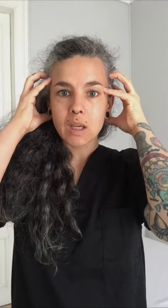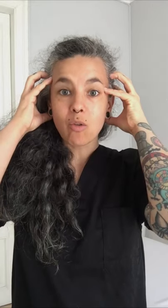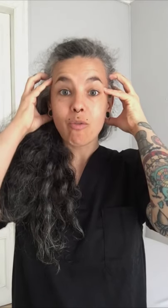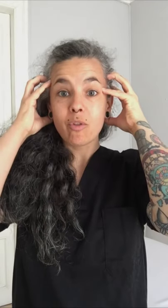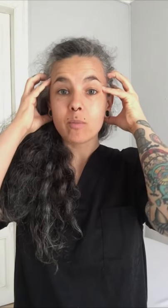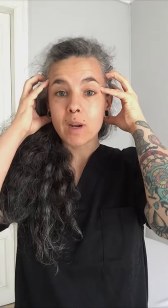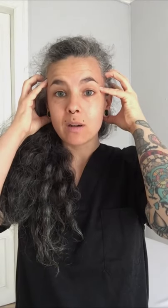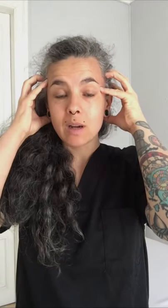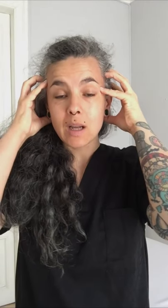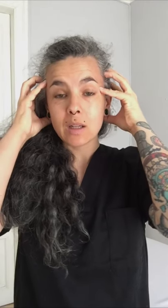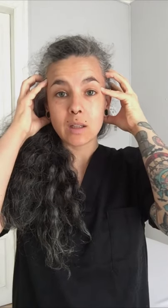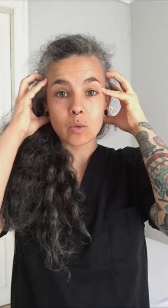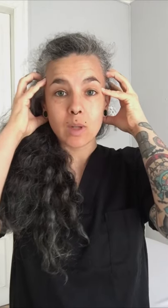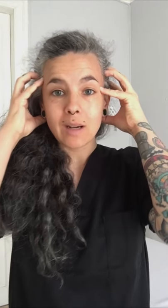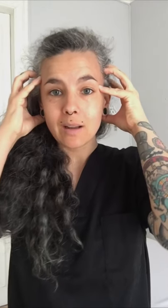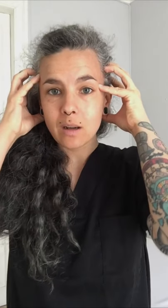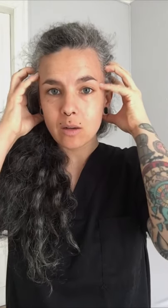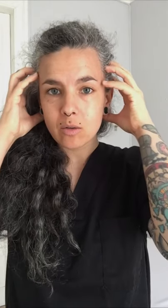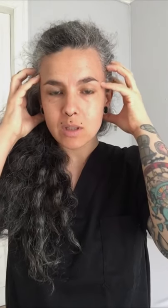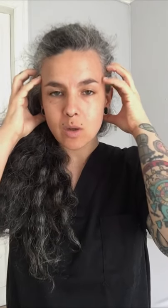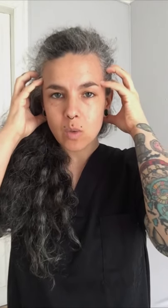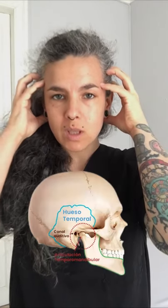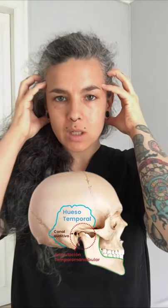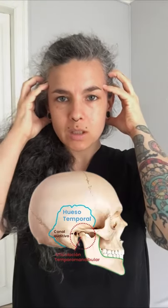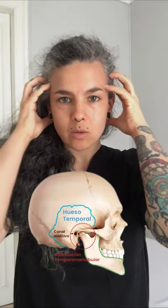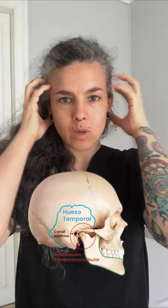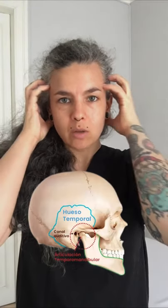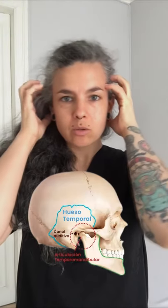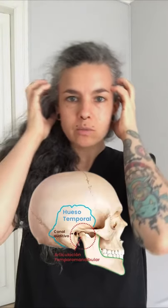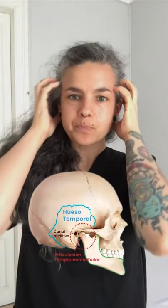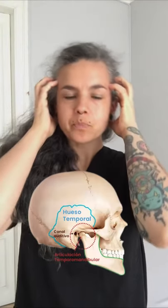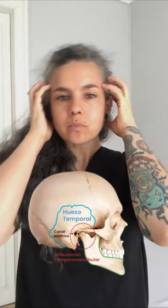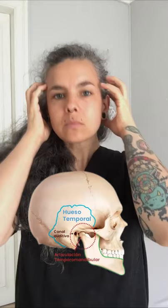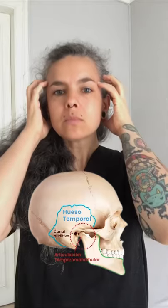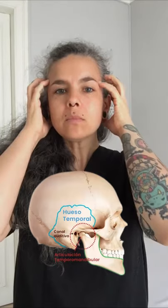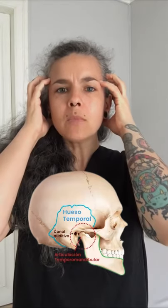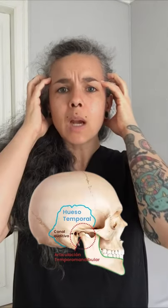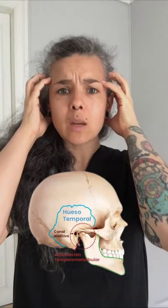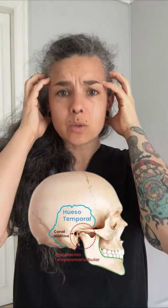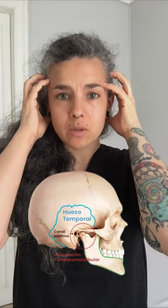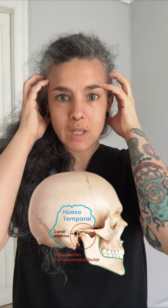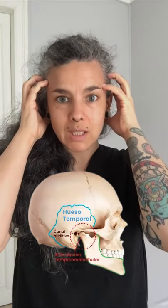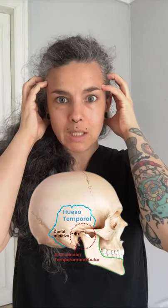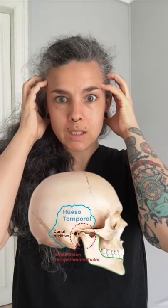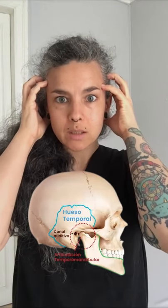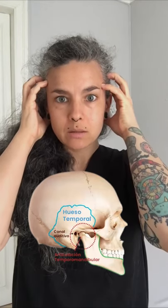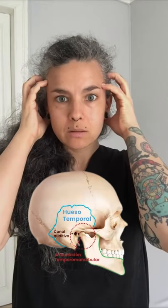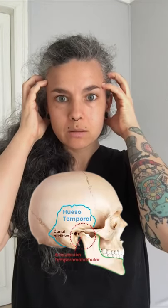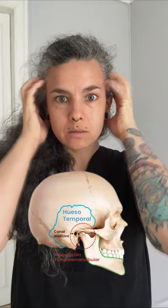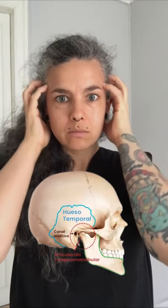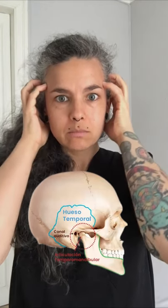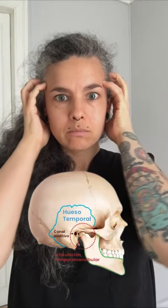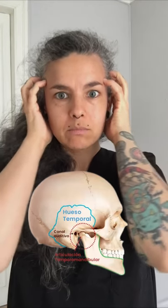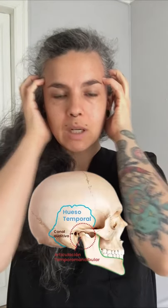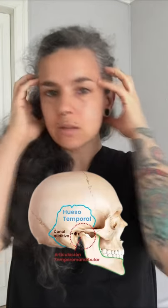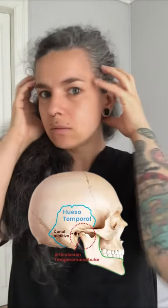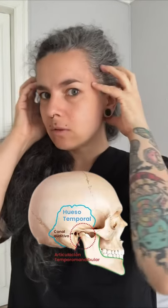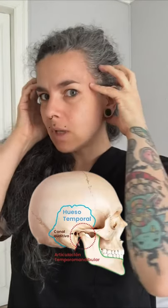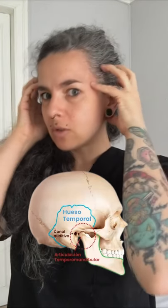conforman la arquitectura del cráneo y se encuentran situados a nuestros laterales, ¿vale? Donde las